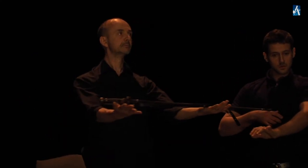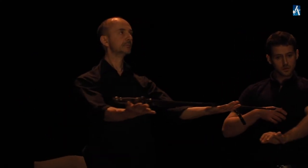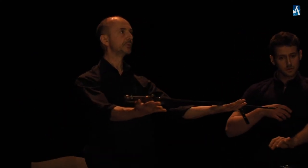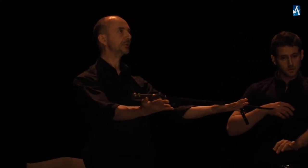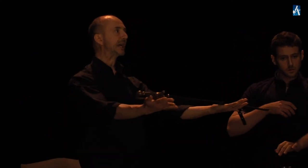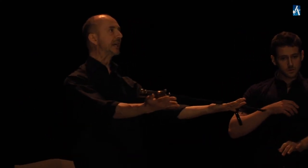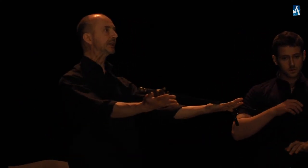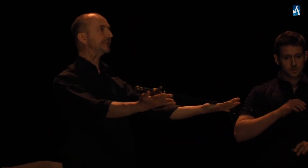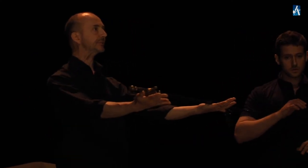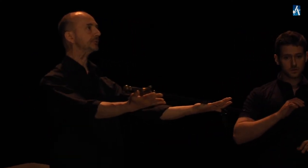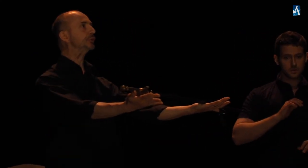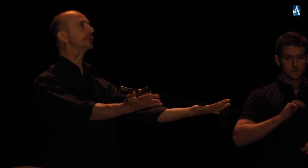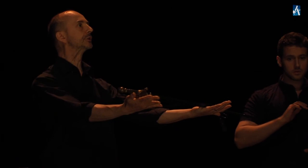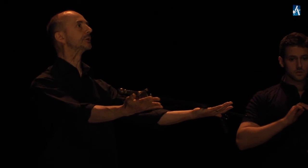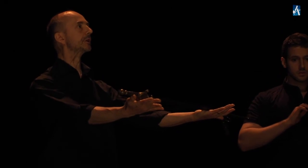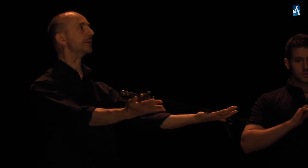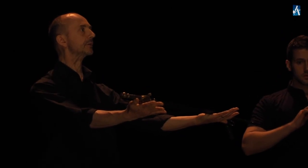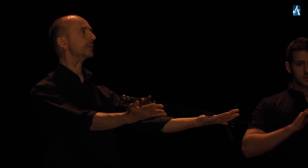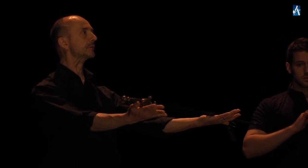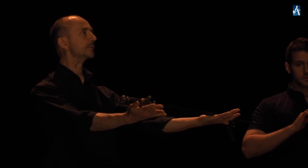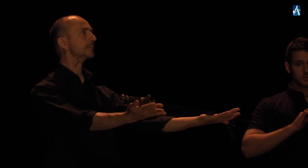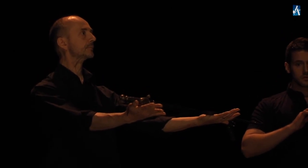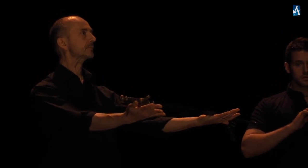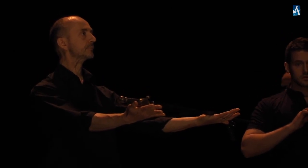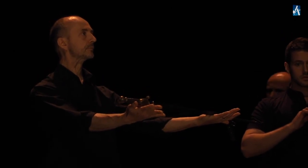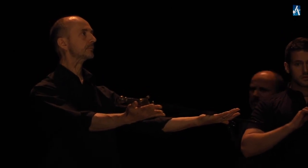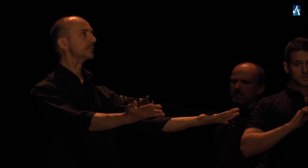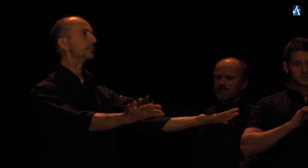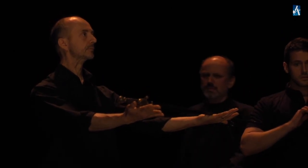Tenez-vous, duc !